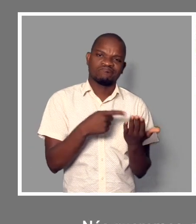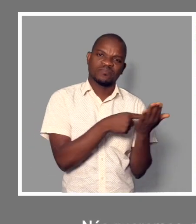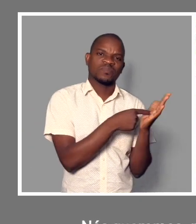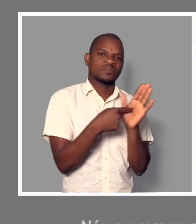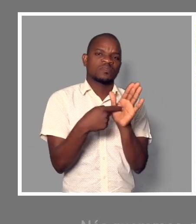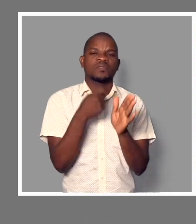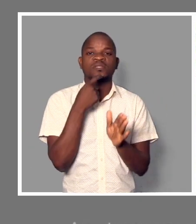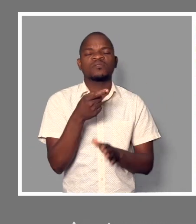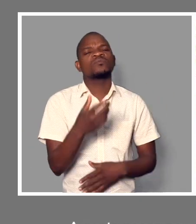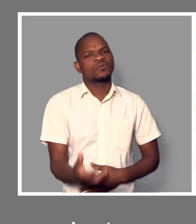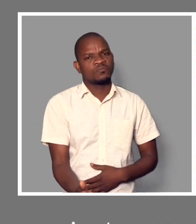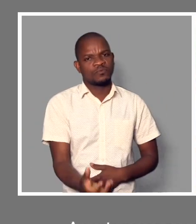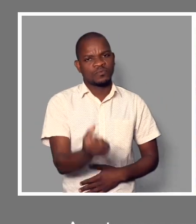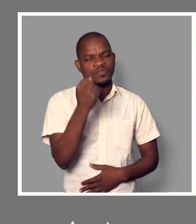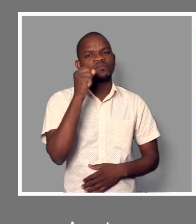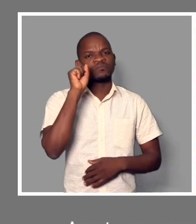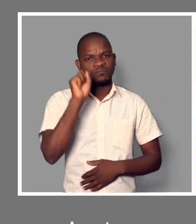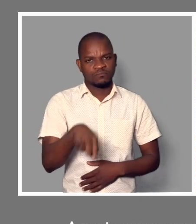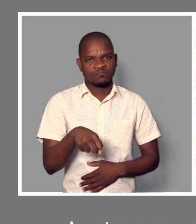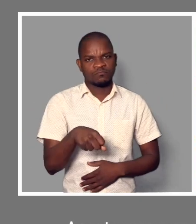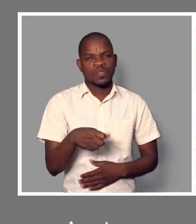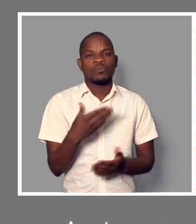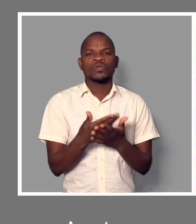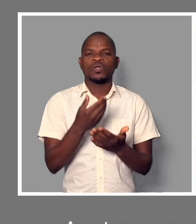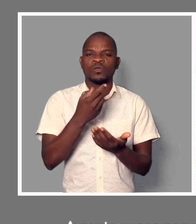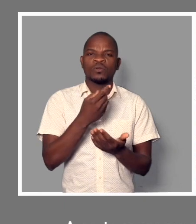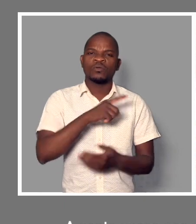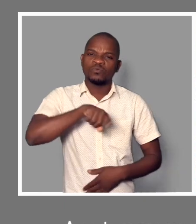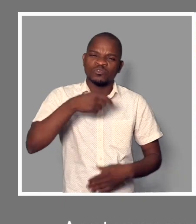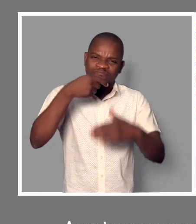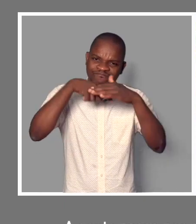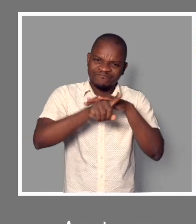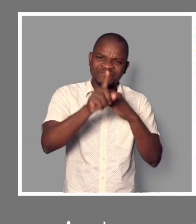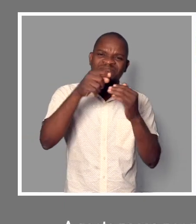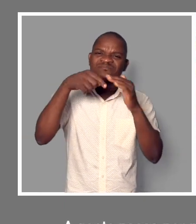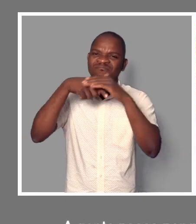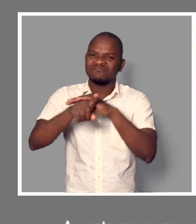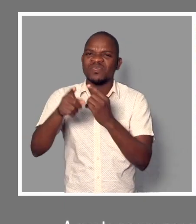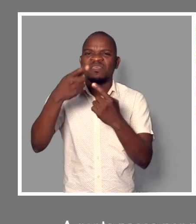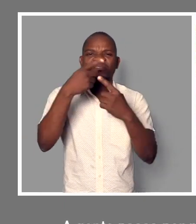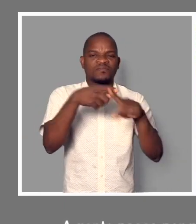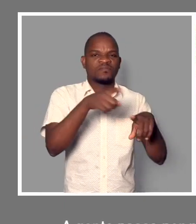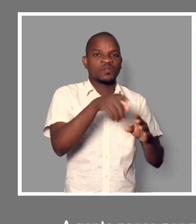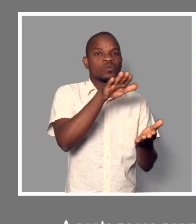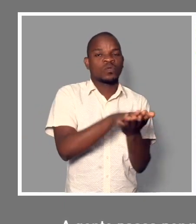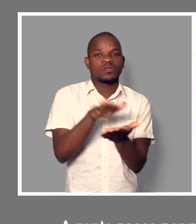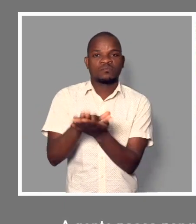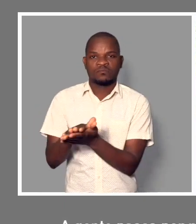possível. A gente passa de muito, falando dos centros infantis, vamos falar da cidade de Maputo ou de um outro